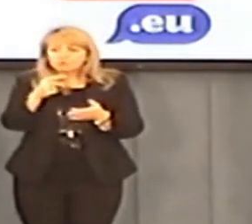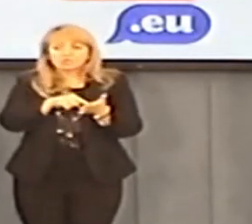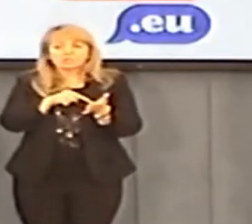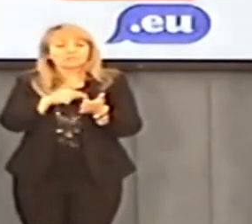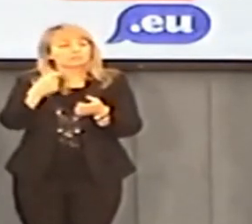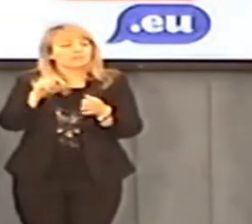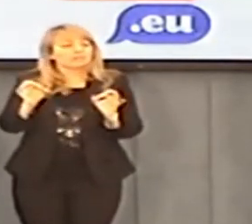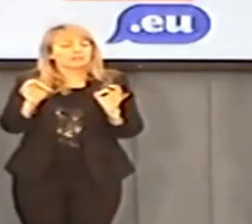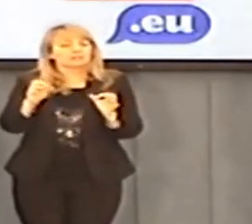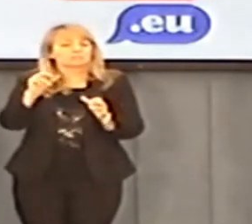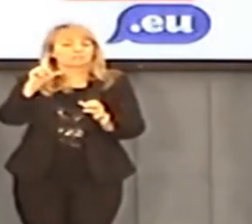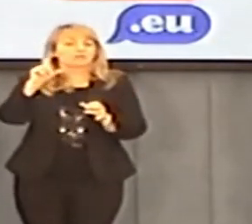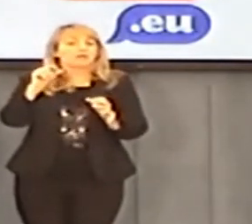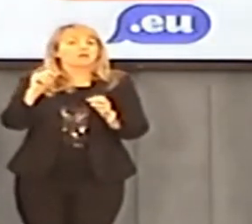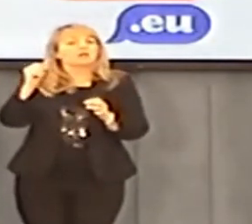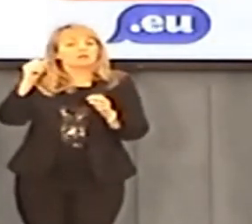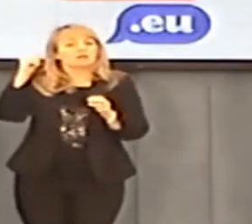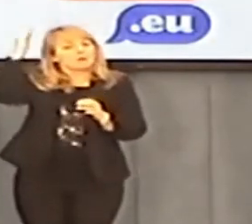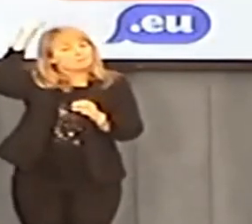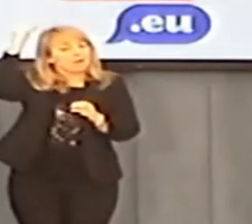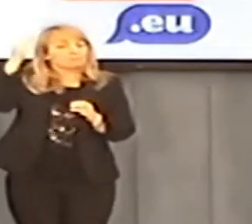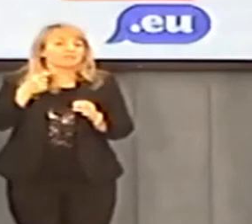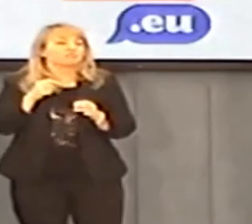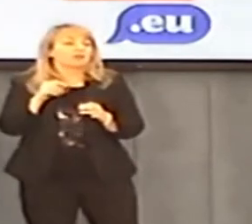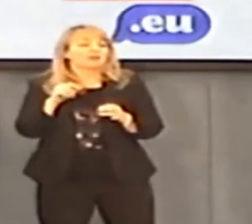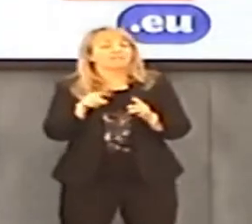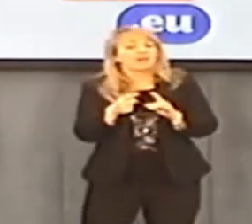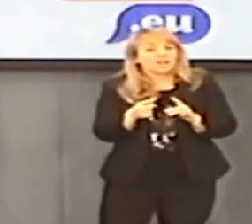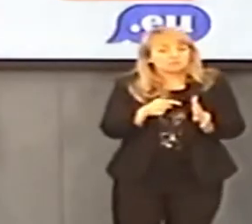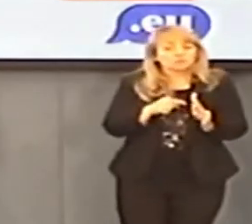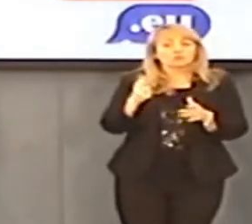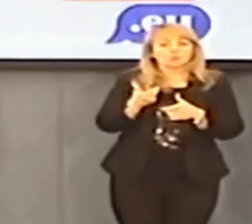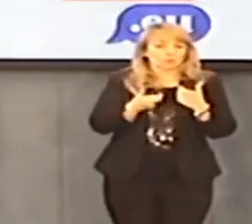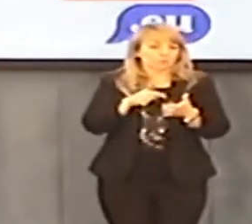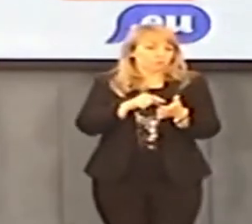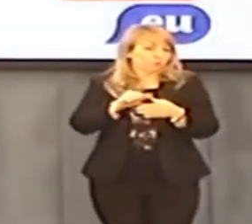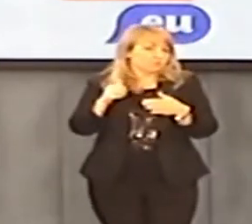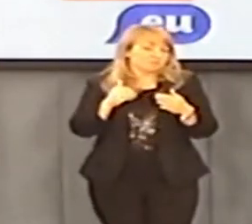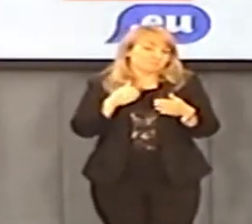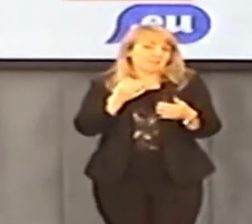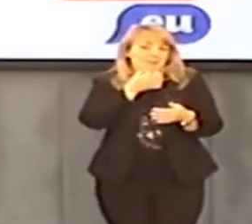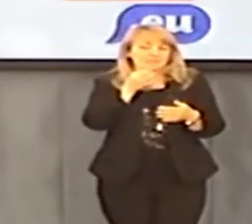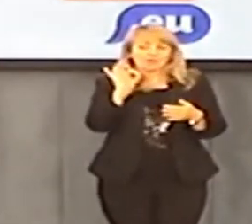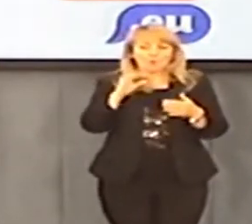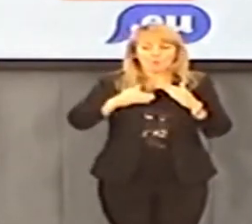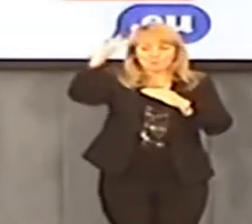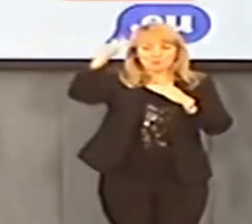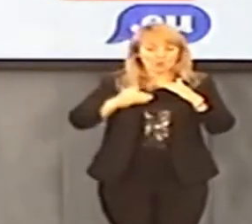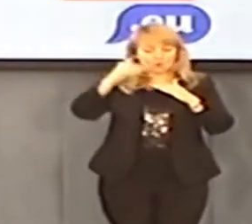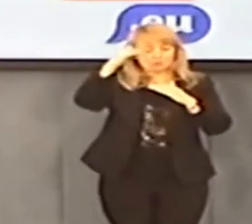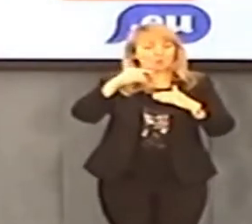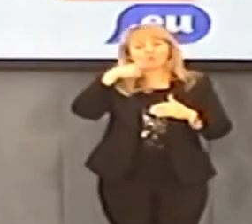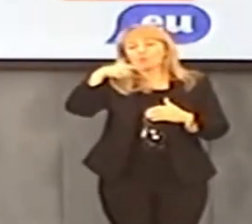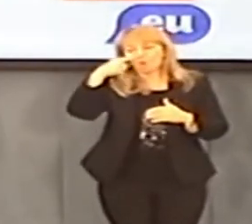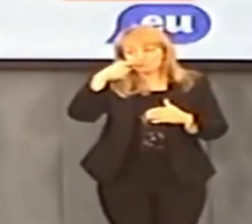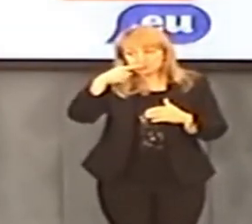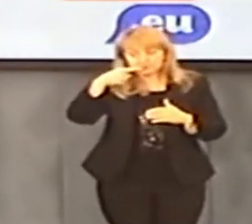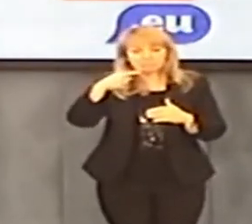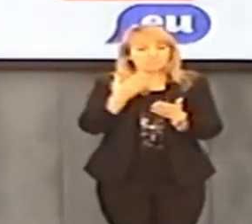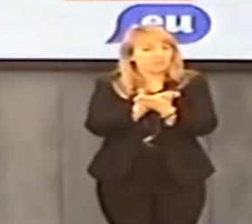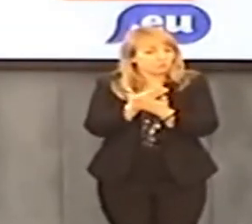podejściem papieża Franciszka? To pytanie jest, czy to o poziom obłudy. Czy